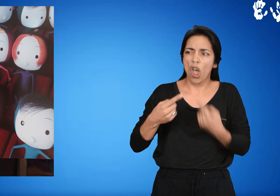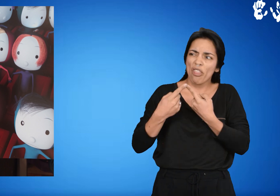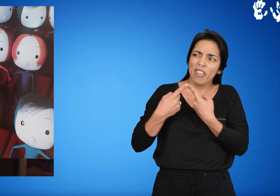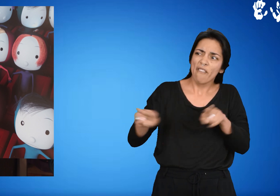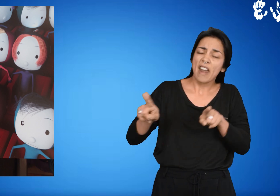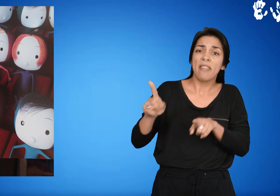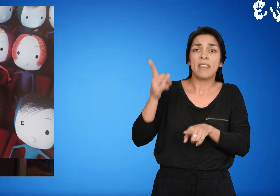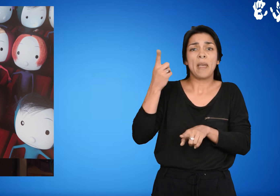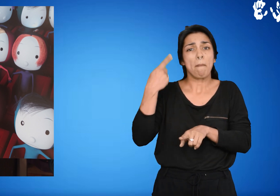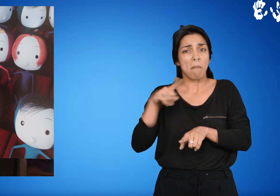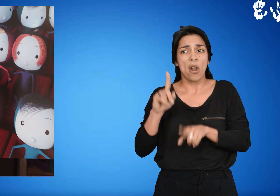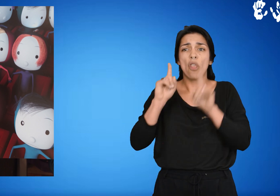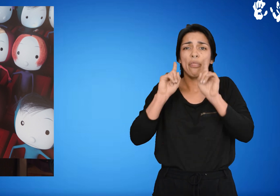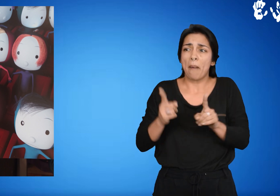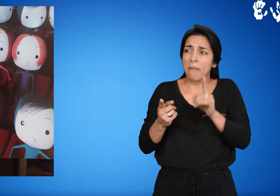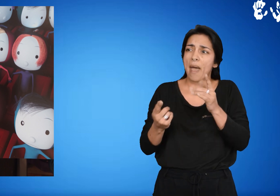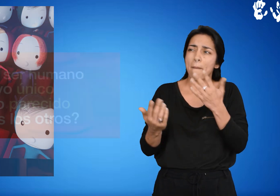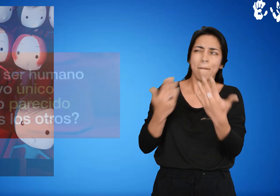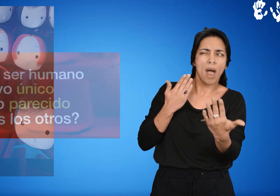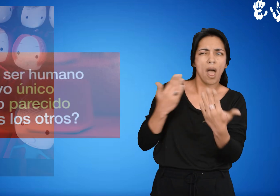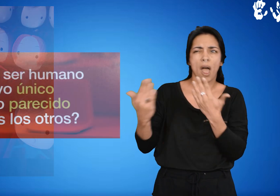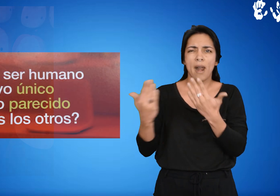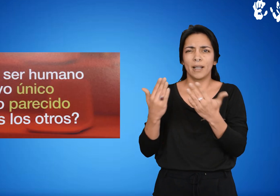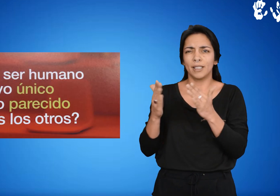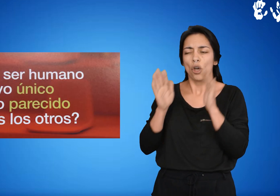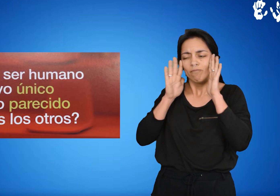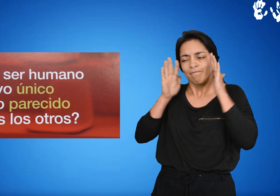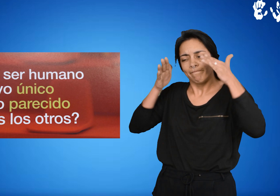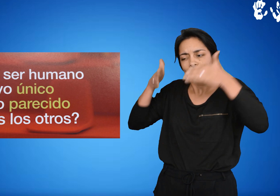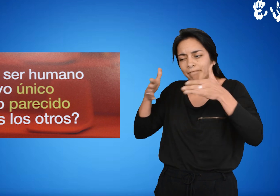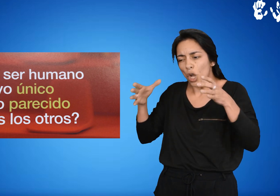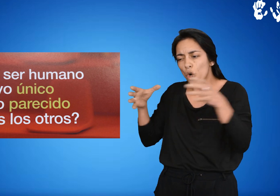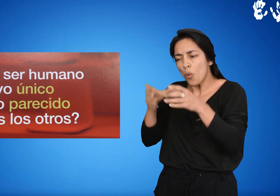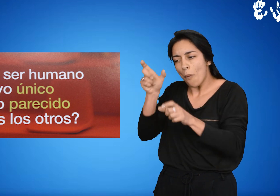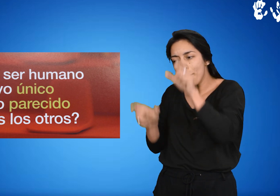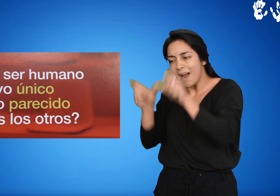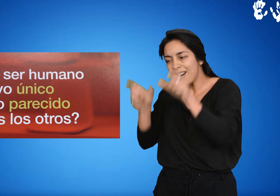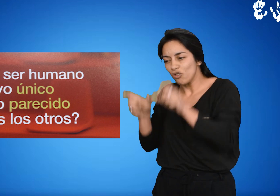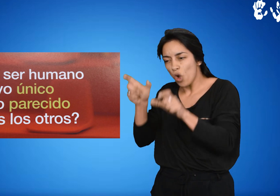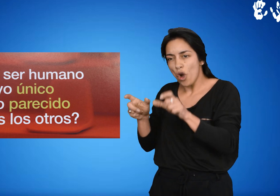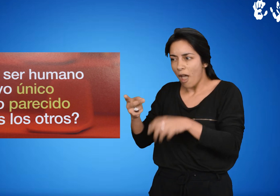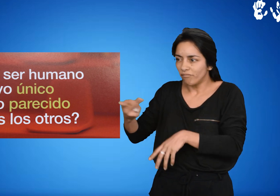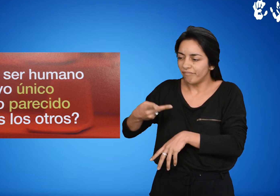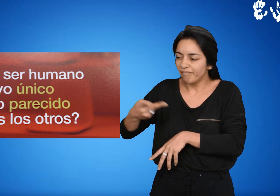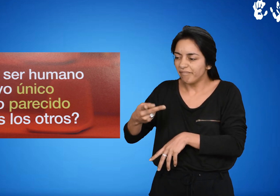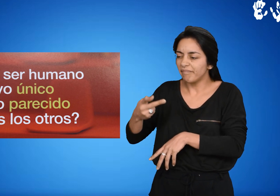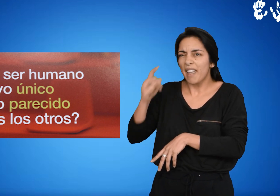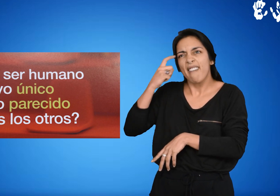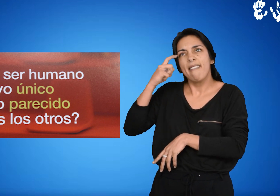Diferente y semejante. Cuando el foco de atención se pone en el grupo o colectivo, esta idea de bien,